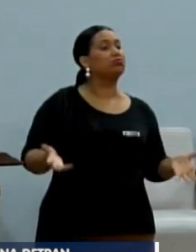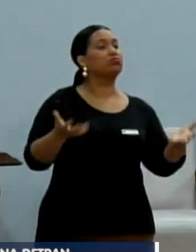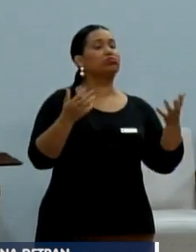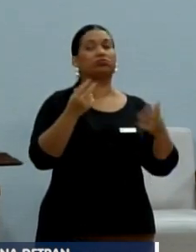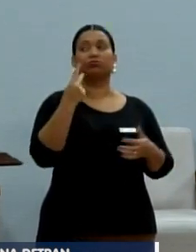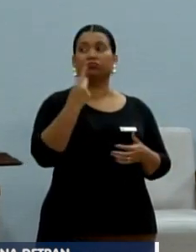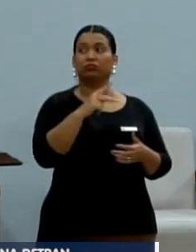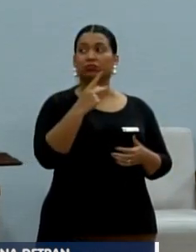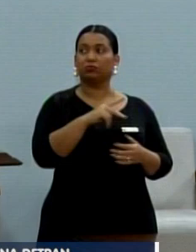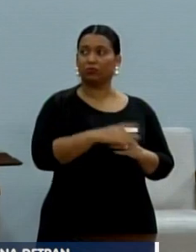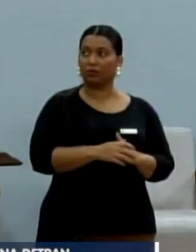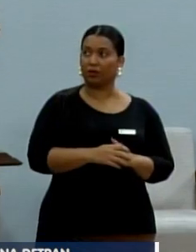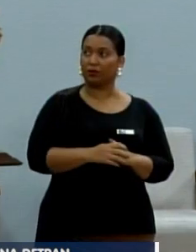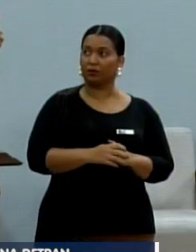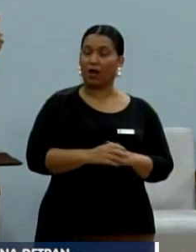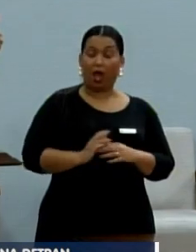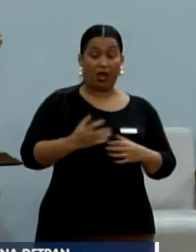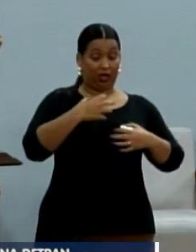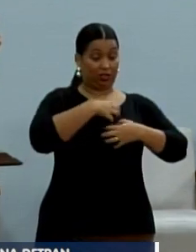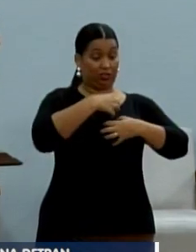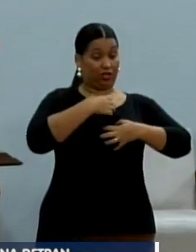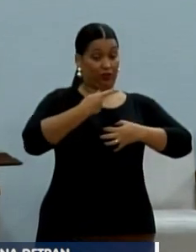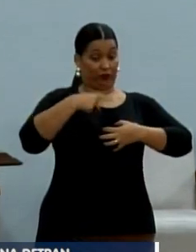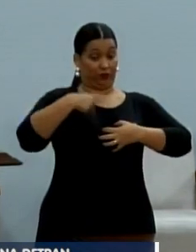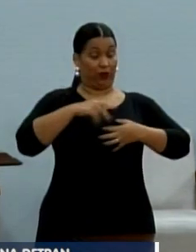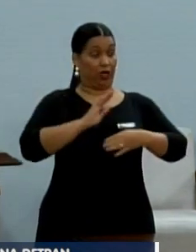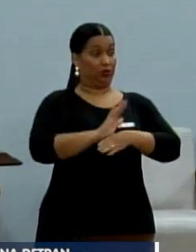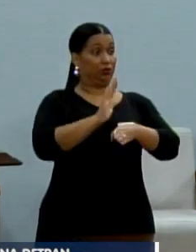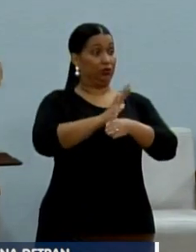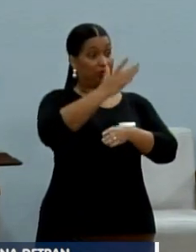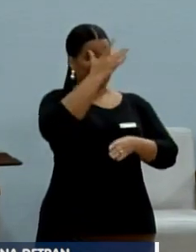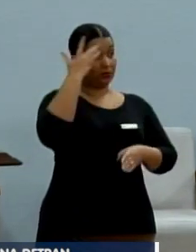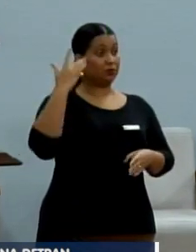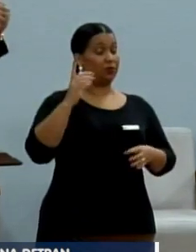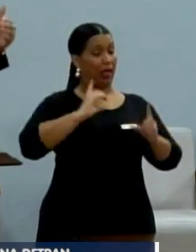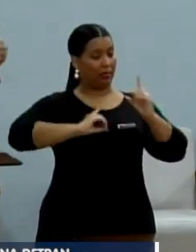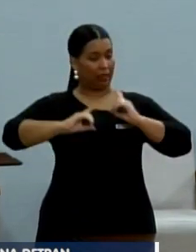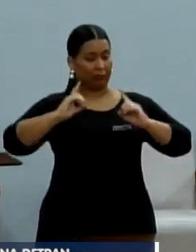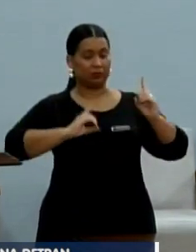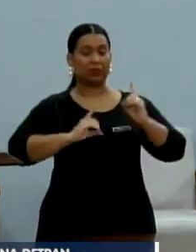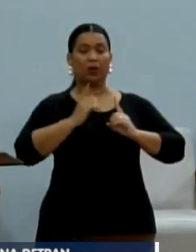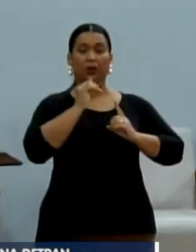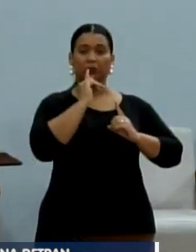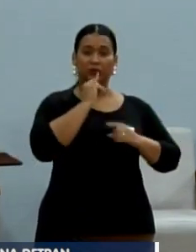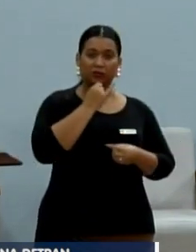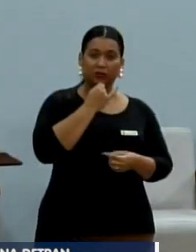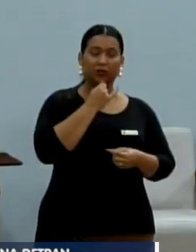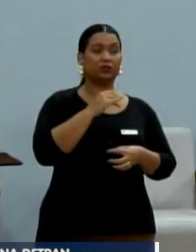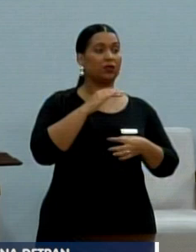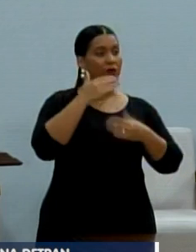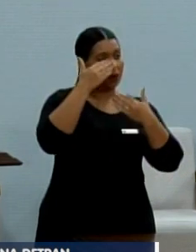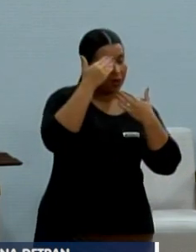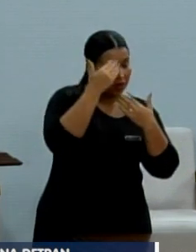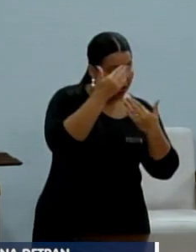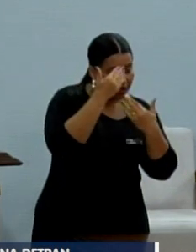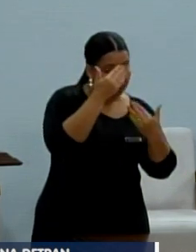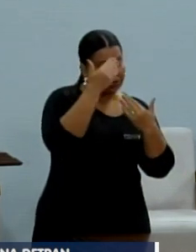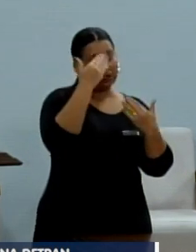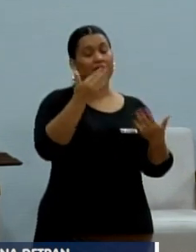situação de ajudar as pessoas, né? Que se encontram em depressão e assim por diante. Agradeço de antemão,